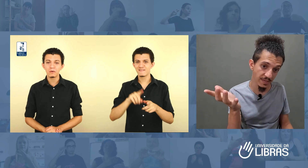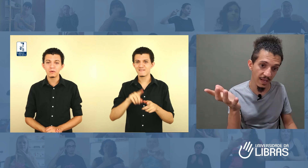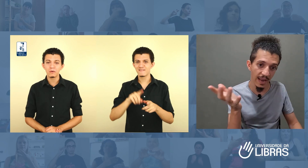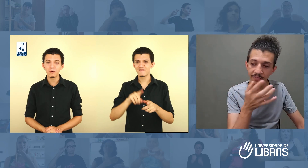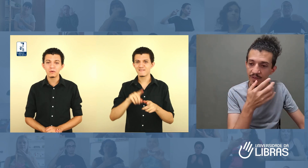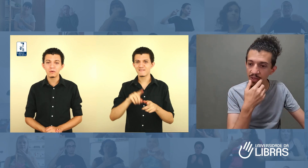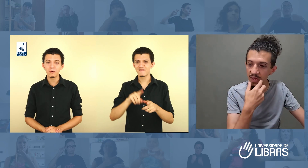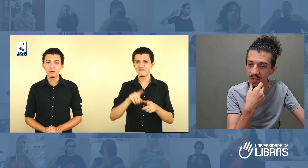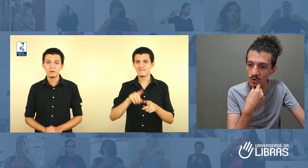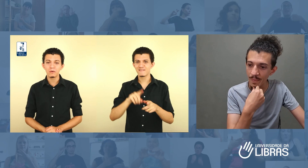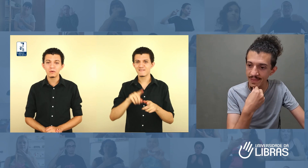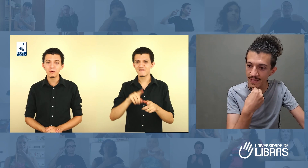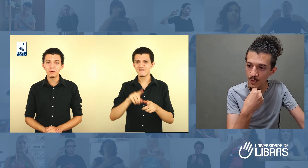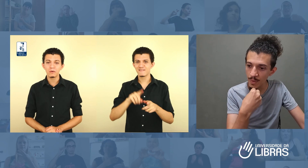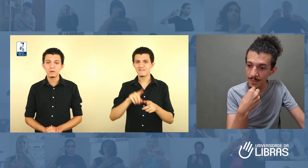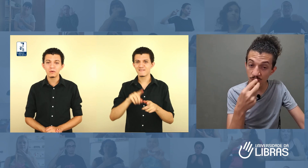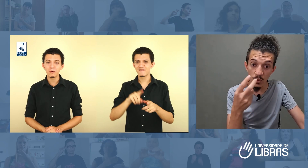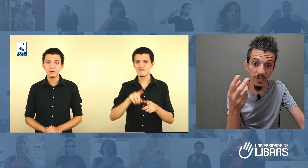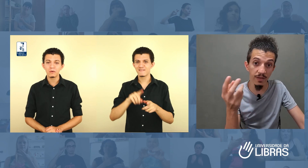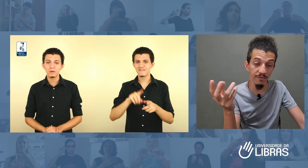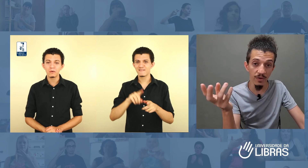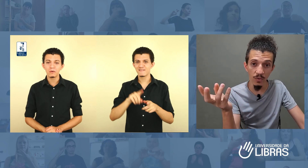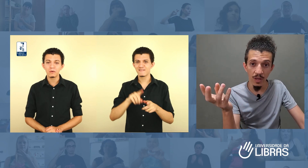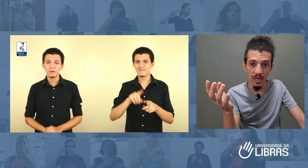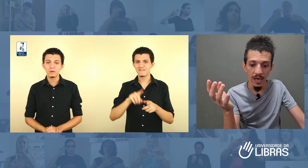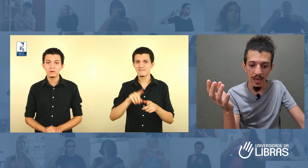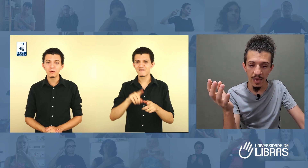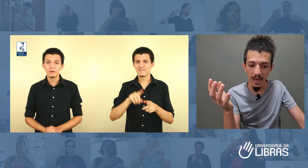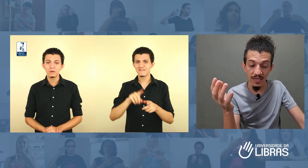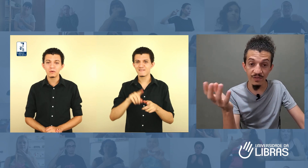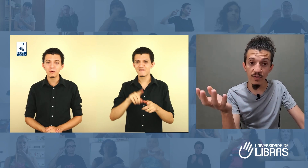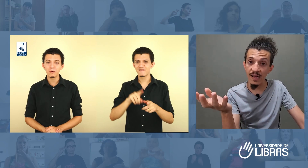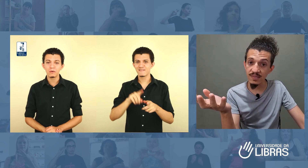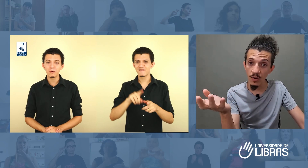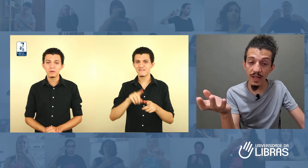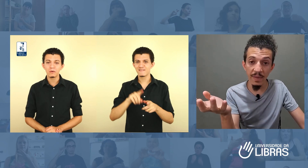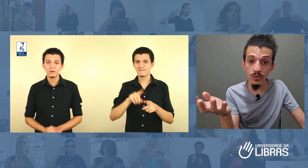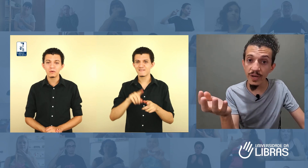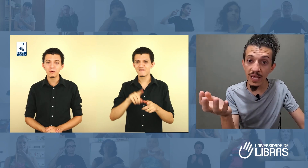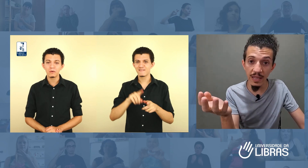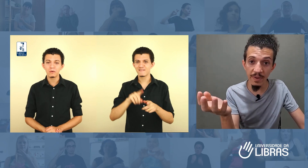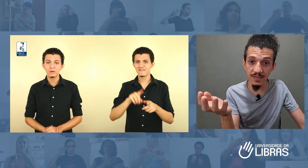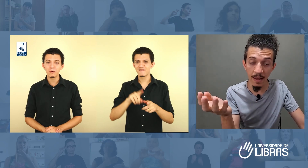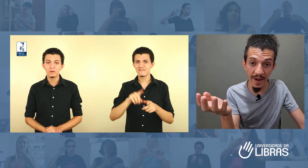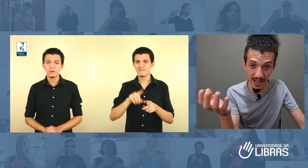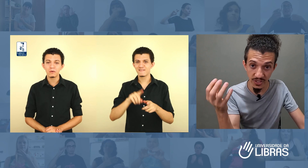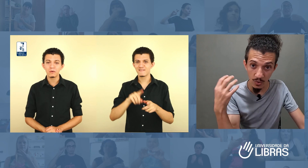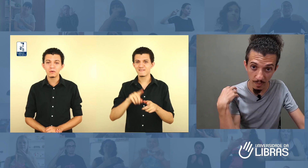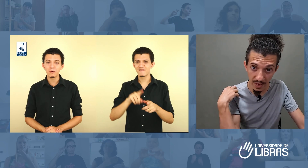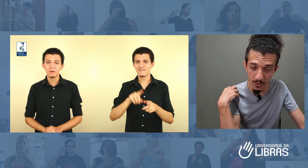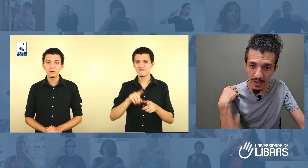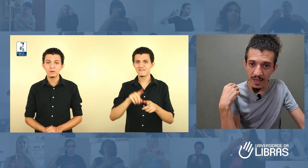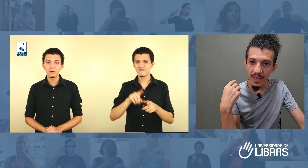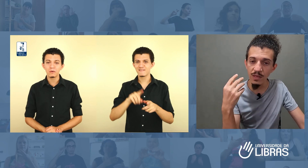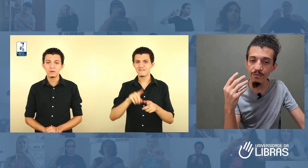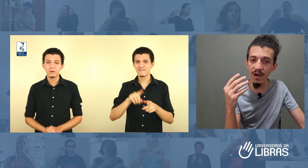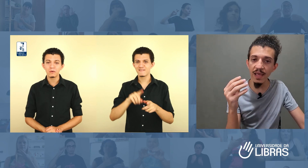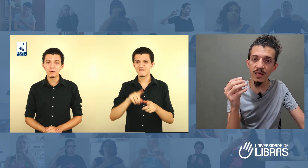da live. Eu comentei sobre uma pessoa que viu a divulgação da mentoria Libras na prática comigo, em que eu falei que